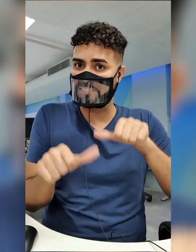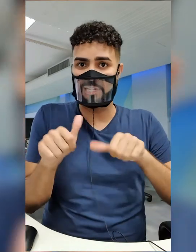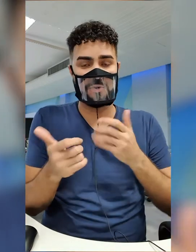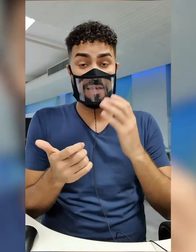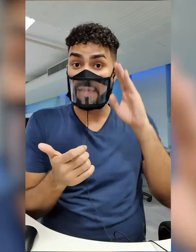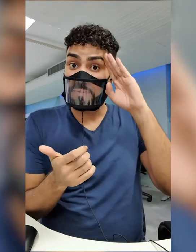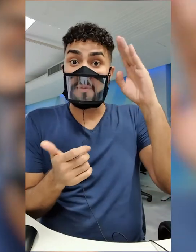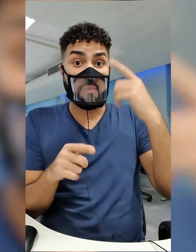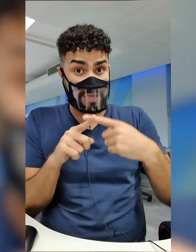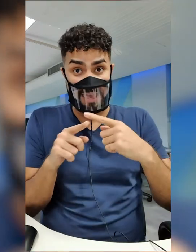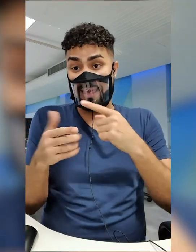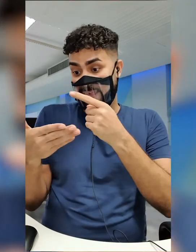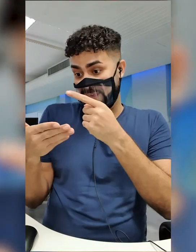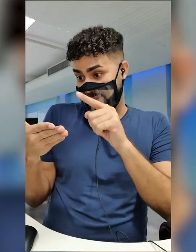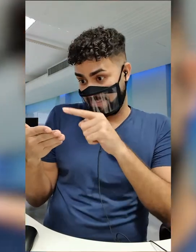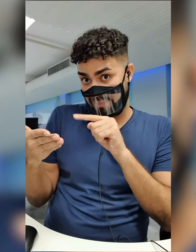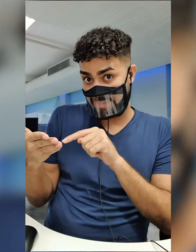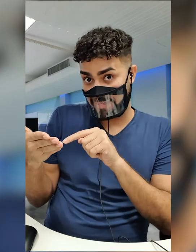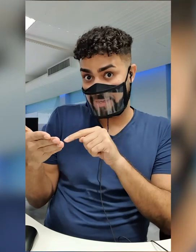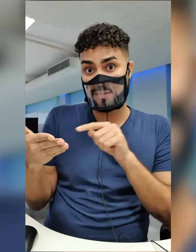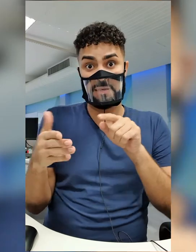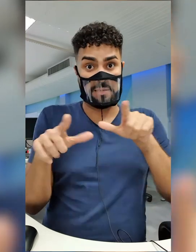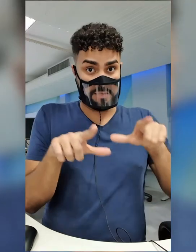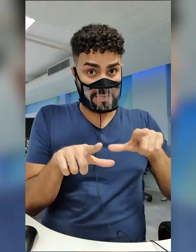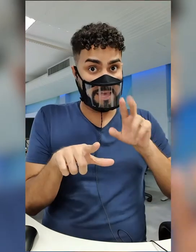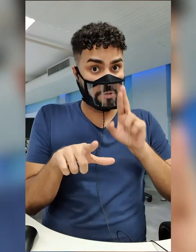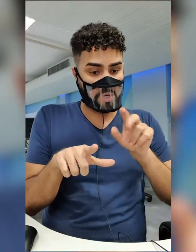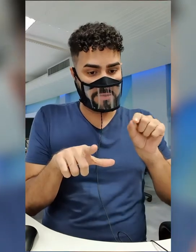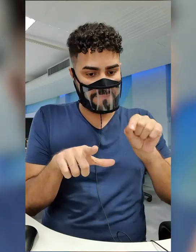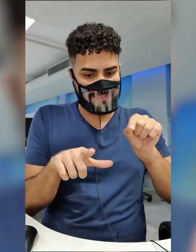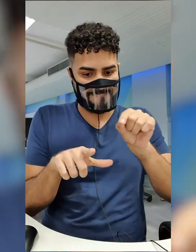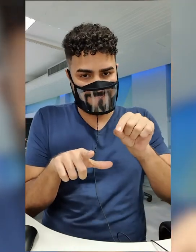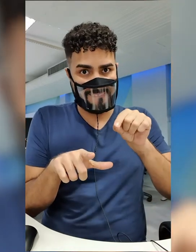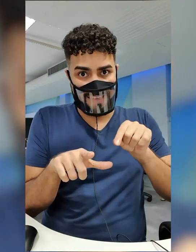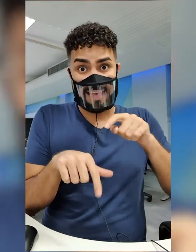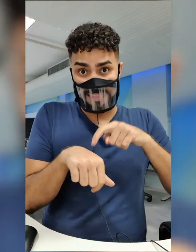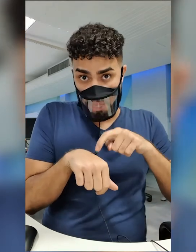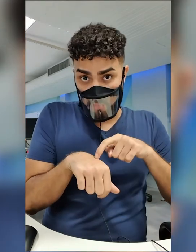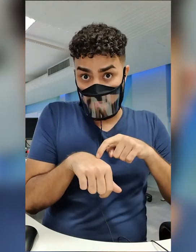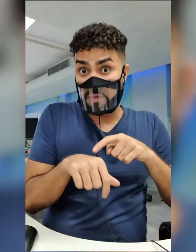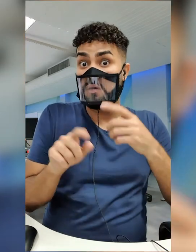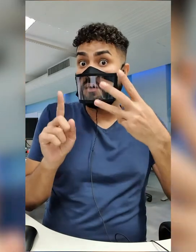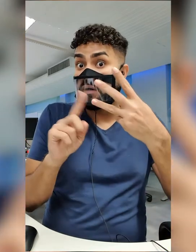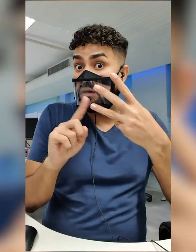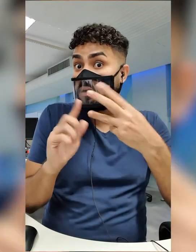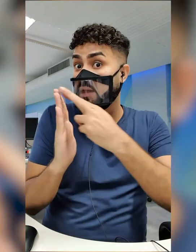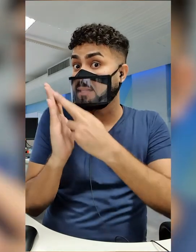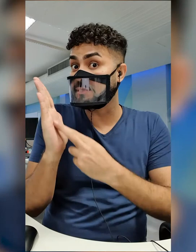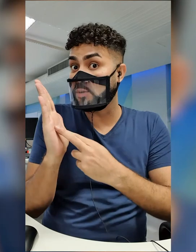além das questões objetivas, também vai ser preciso preencher o cartão resposta, e isso sem falar na redação de